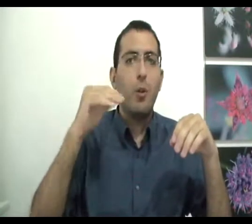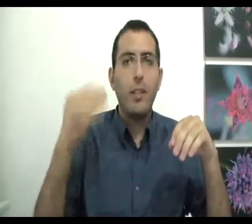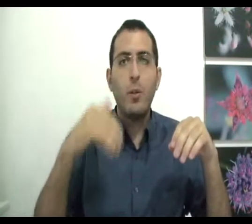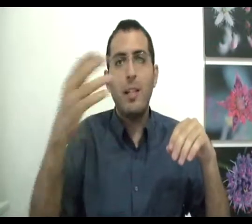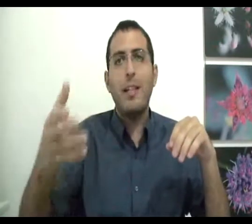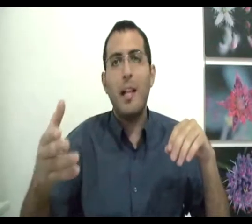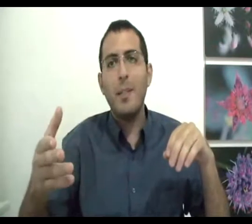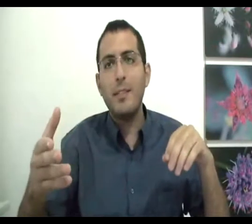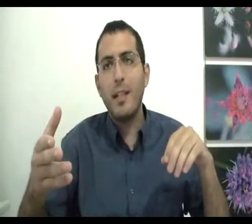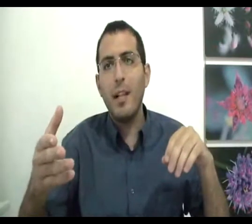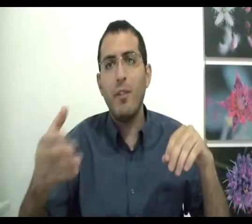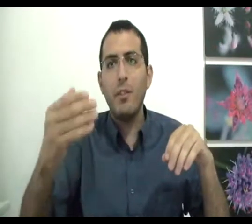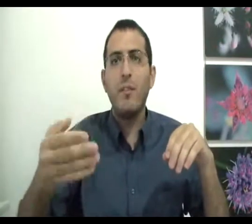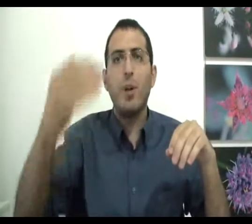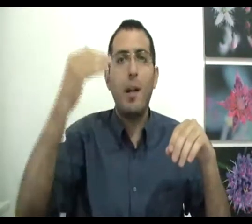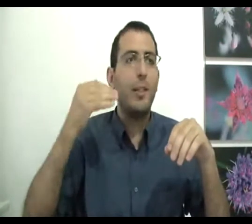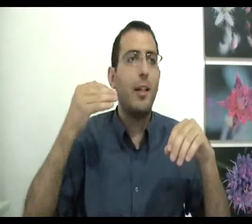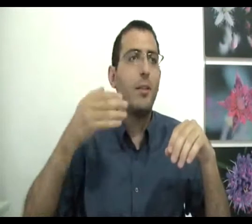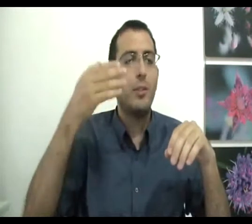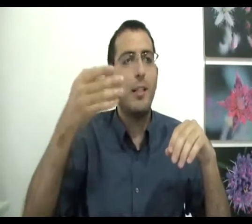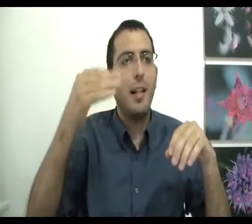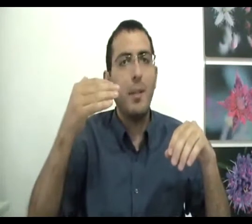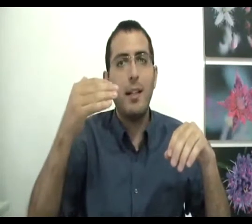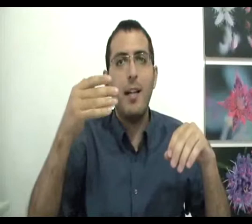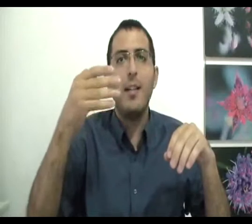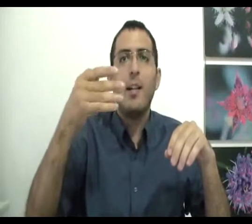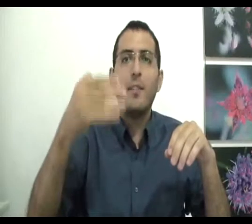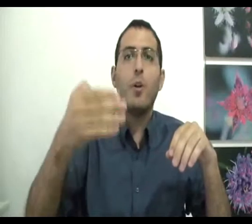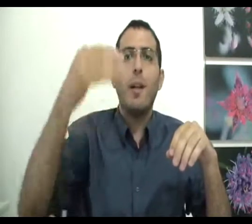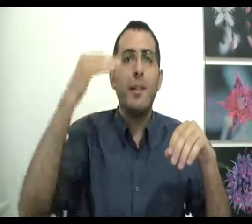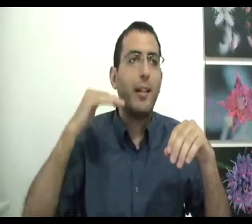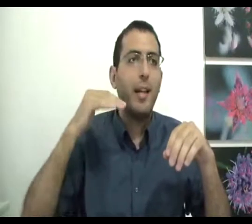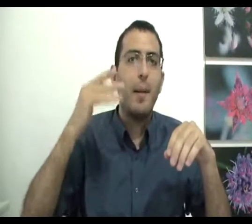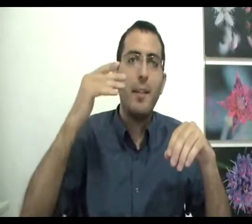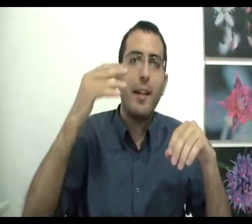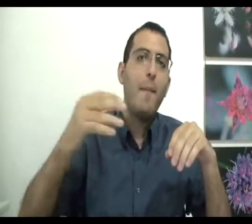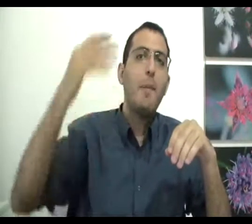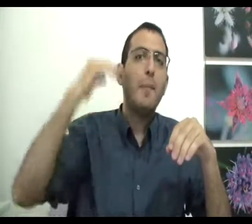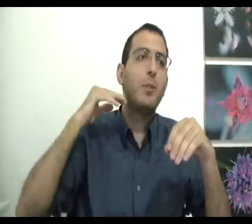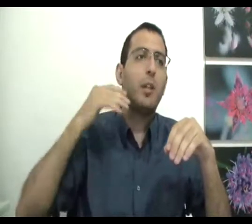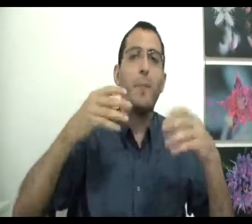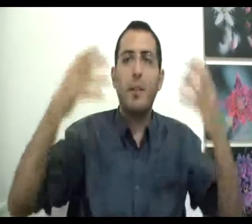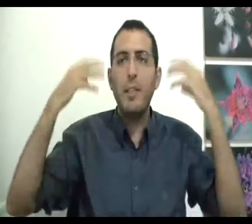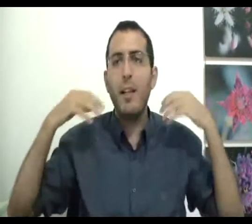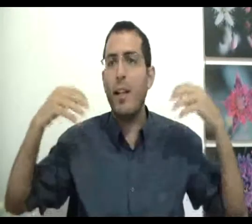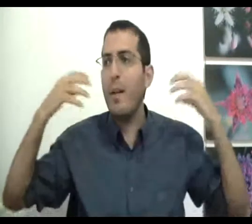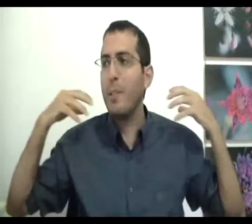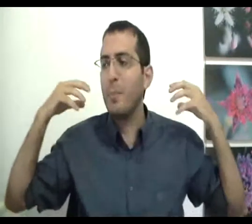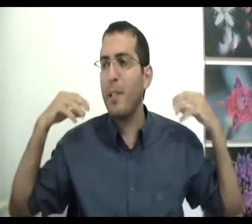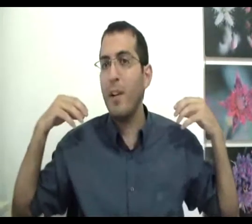אוקיי, אתה רוצה לדעת למה אתה צריך לעבוד, תבדוק למה אתה חי, תבדוק למה אתה קיים, למה אתה קיים, למה מציאות קיים. תמיד תלך לפרספקטיבה